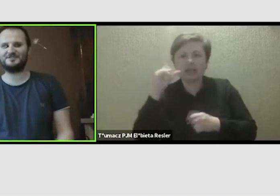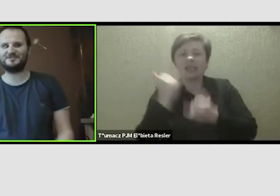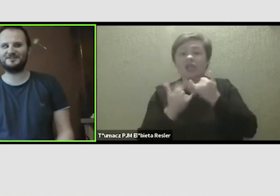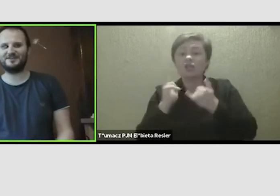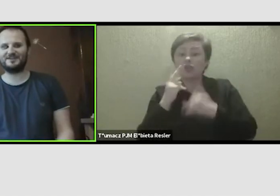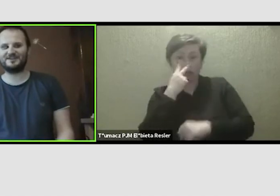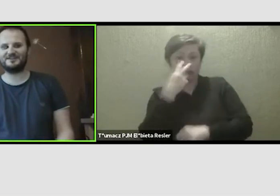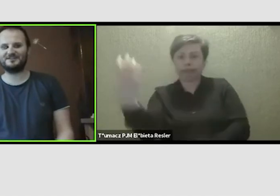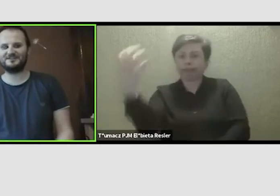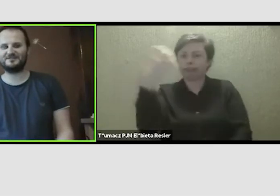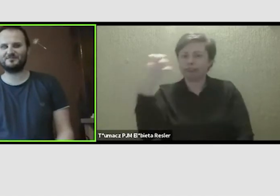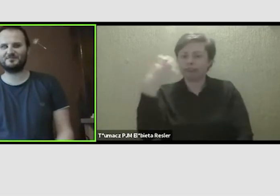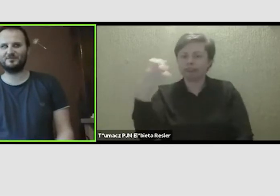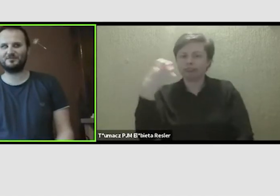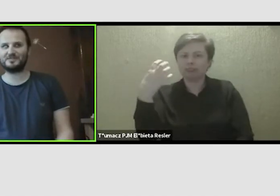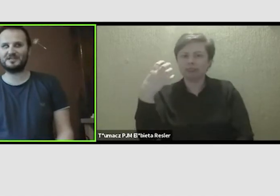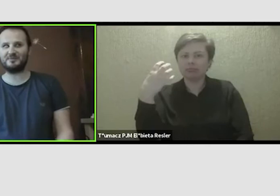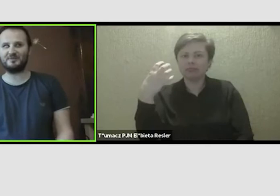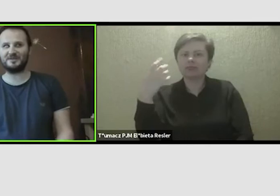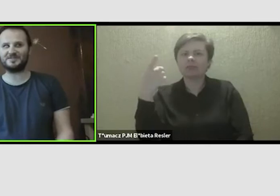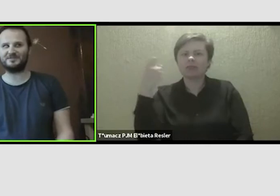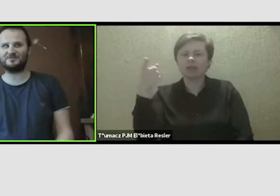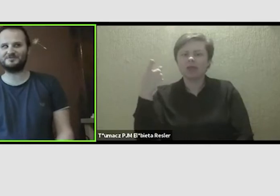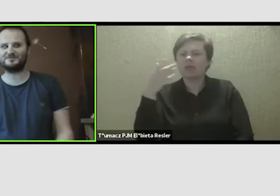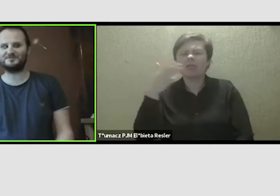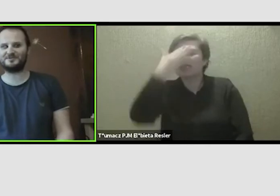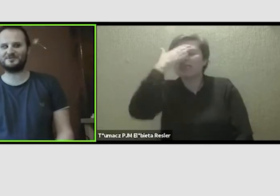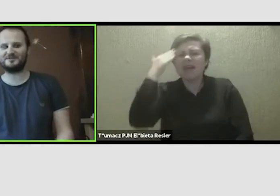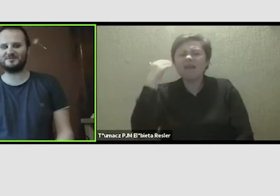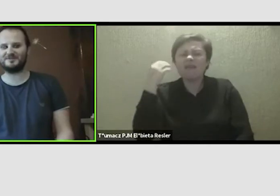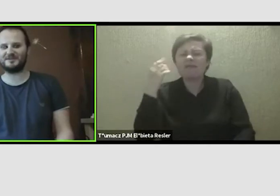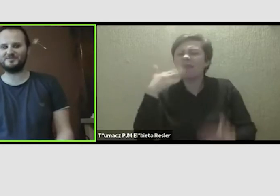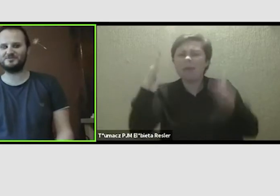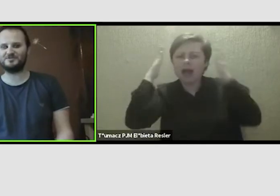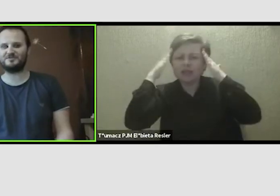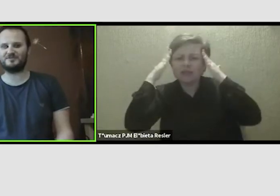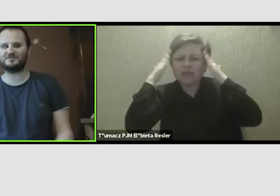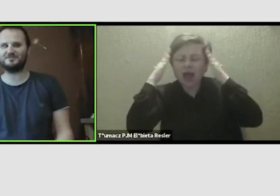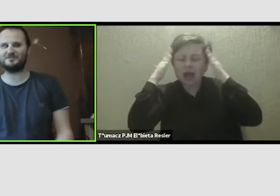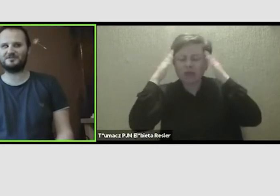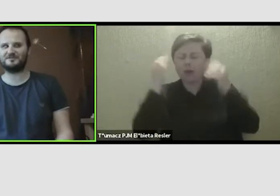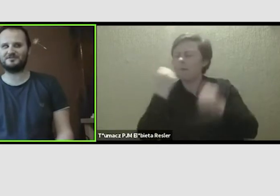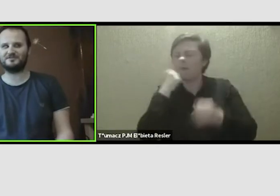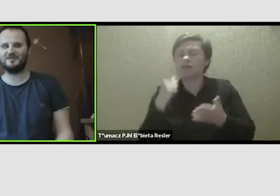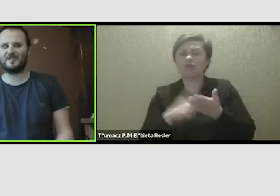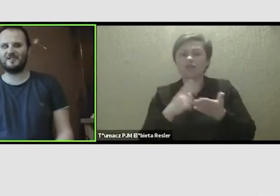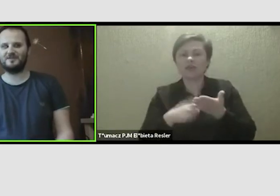widzi, to w wielu rzeczach nie ma pojęcia, no bo nie ma takiej możliwości. Bardzo często